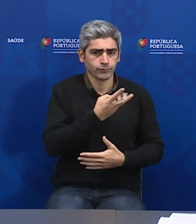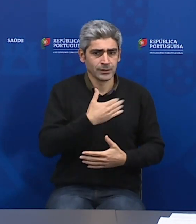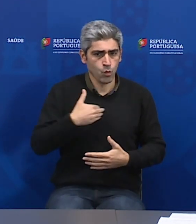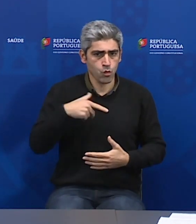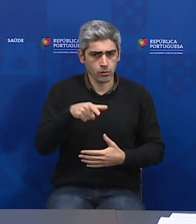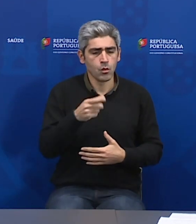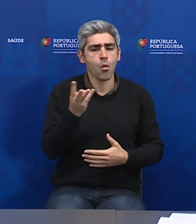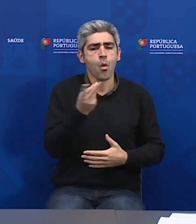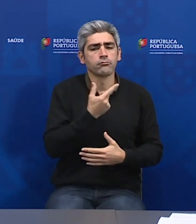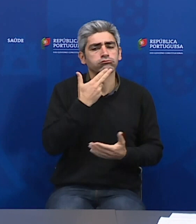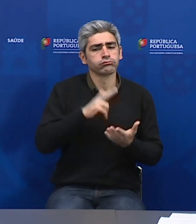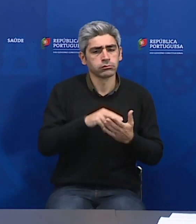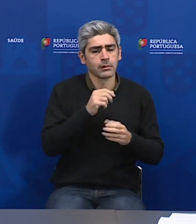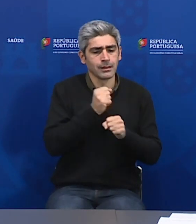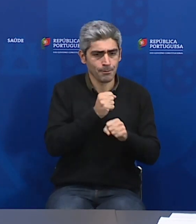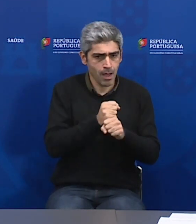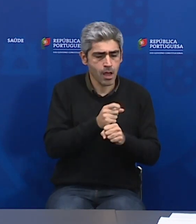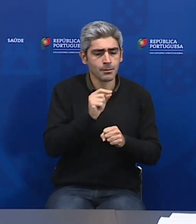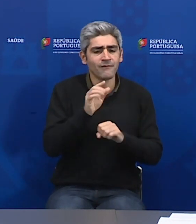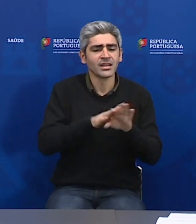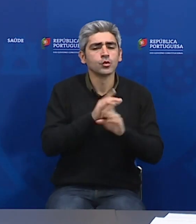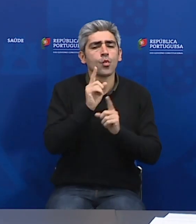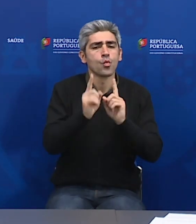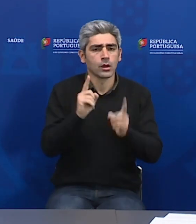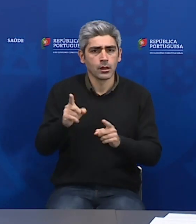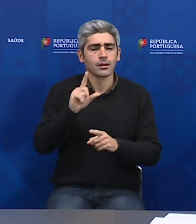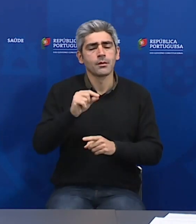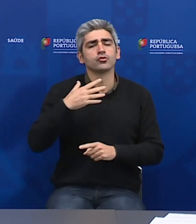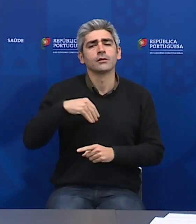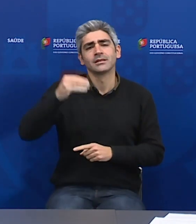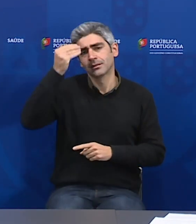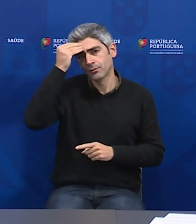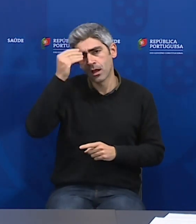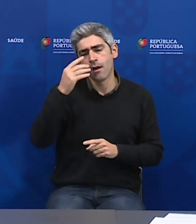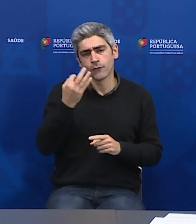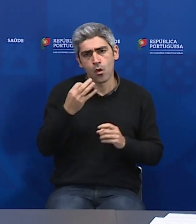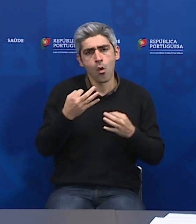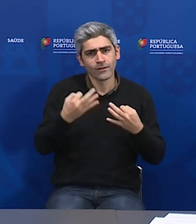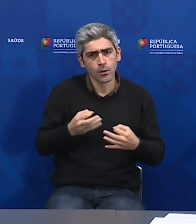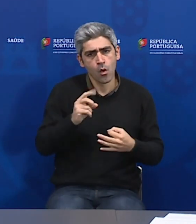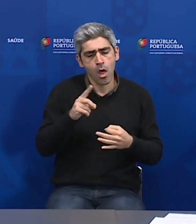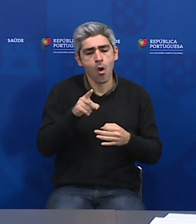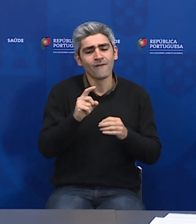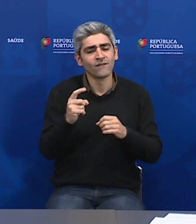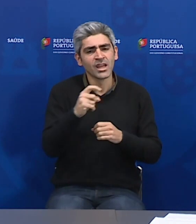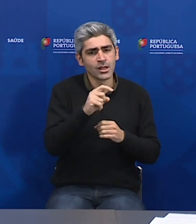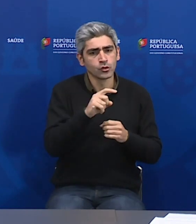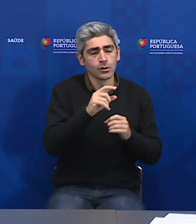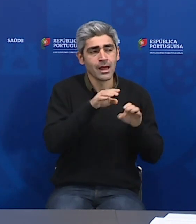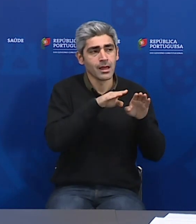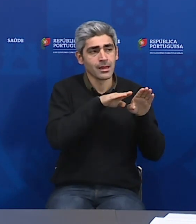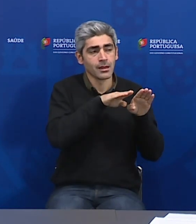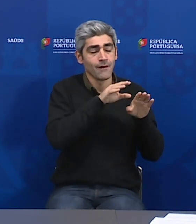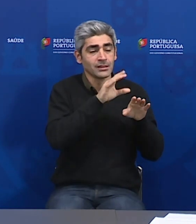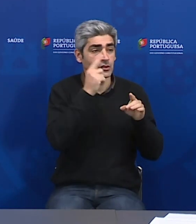em funções e a fazer o quê. Também gostavam de saber se confirmam que houve uma mutação do vírus quando saiu da China para a